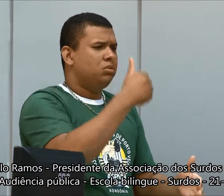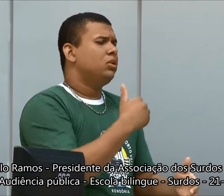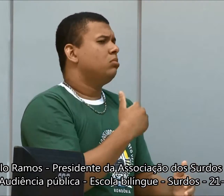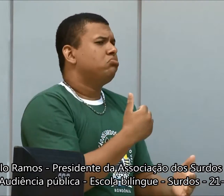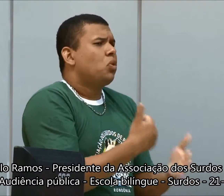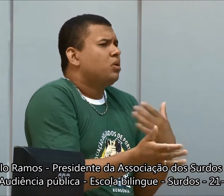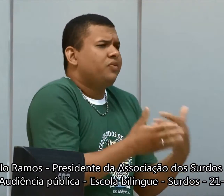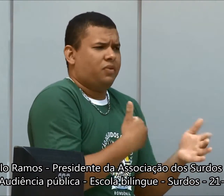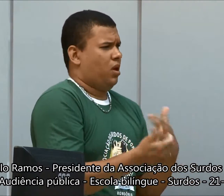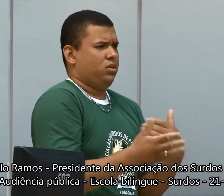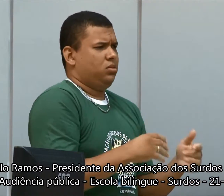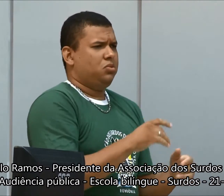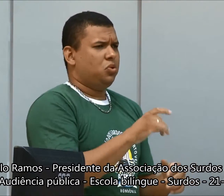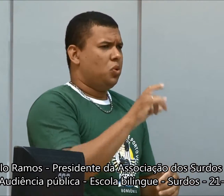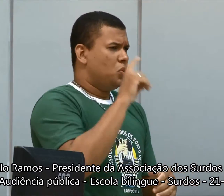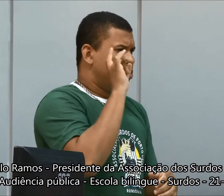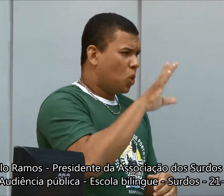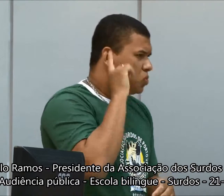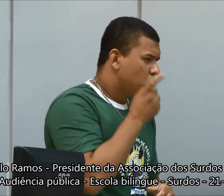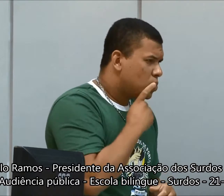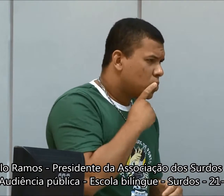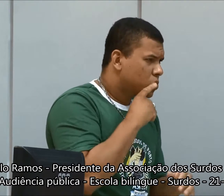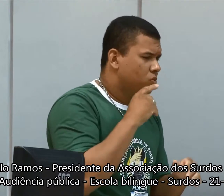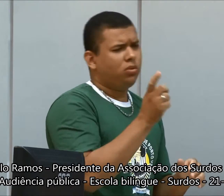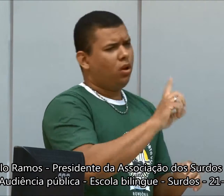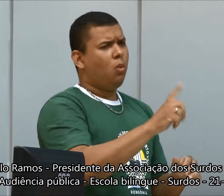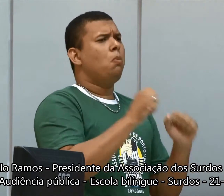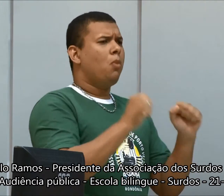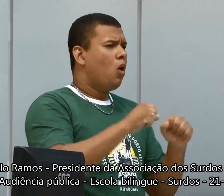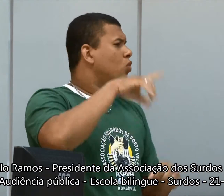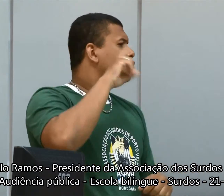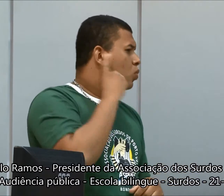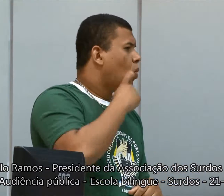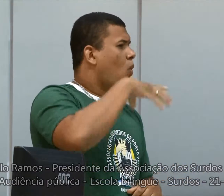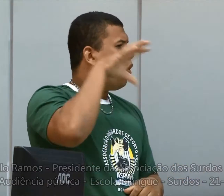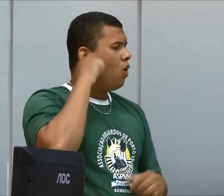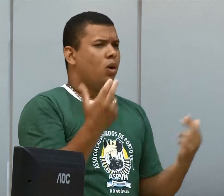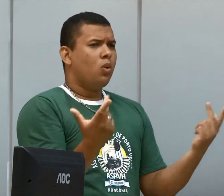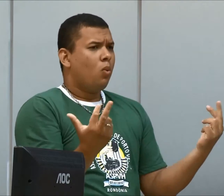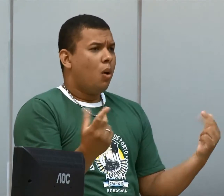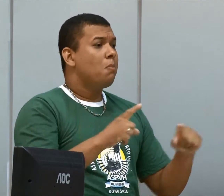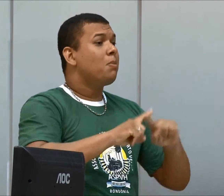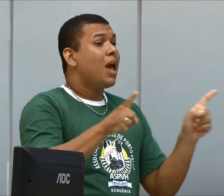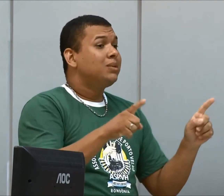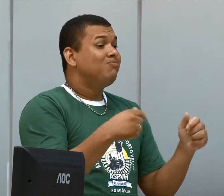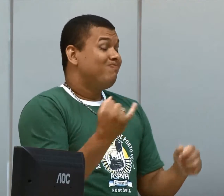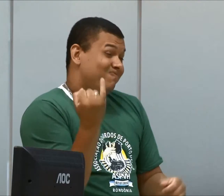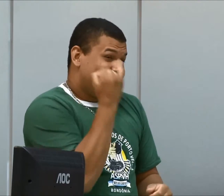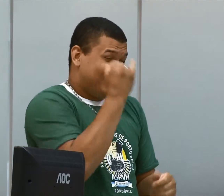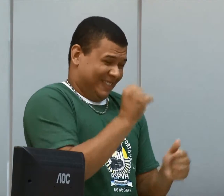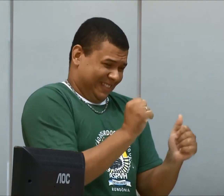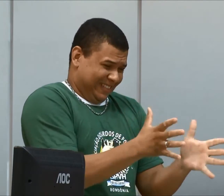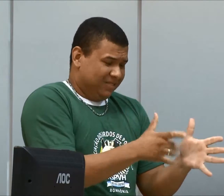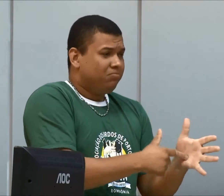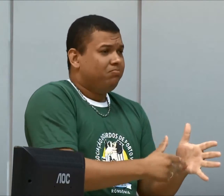Libras, porque a gente, só o surdo? Não, gente, surdo, ouvinte, todos são iguais, mas é